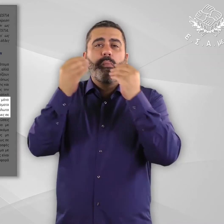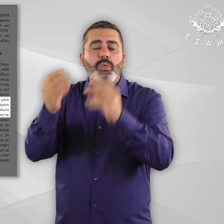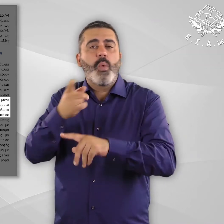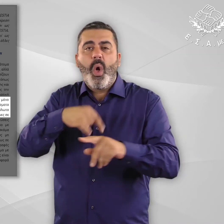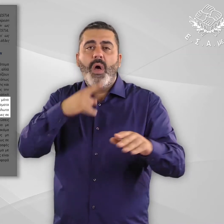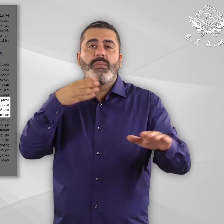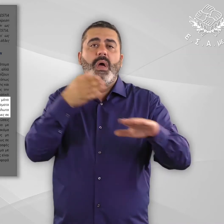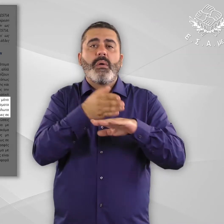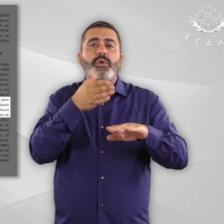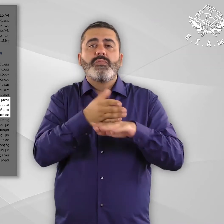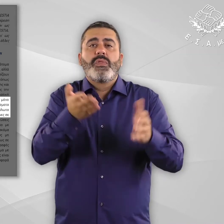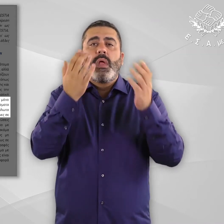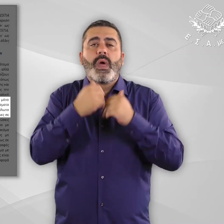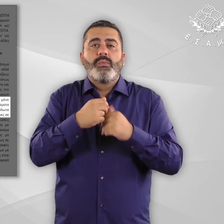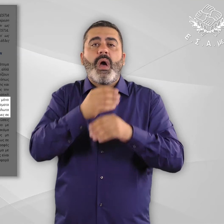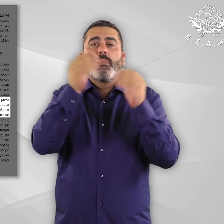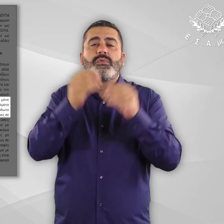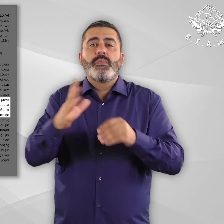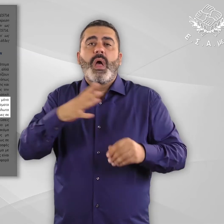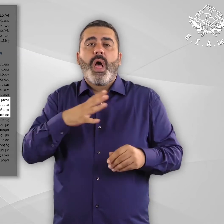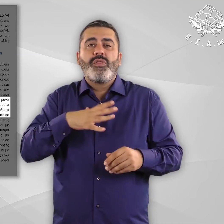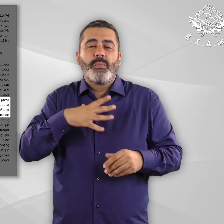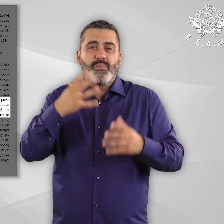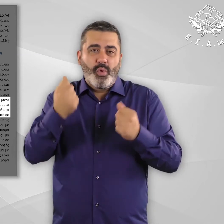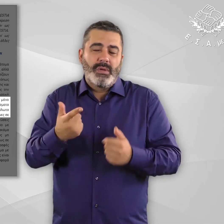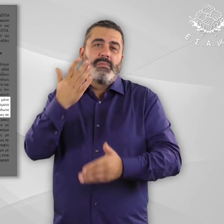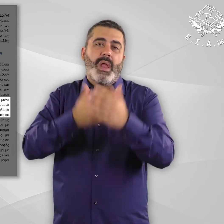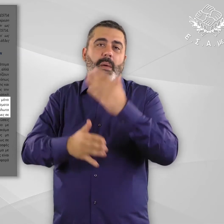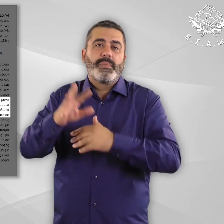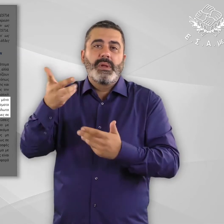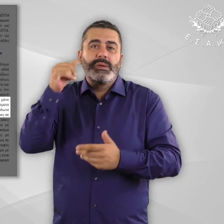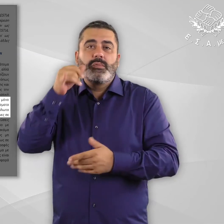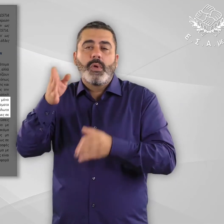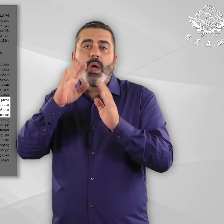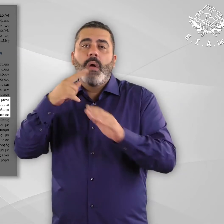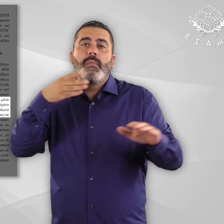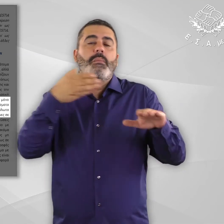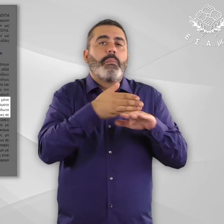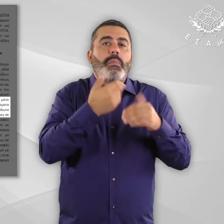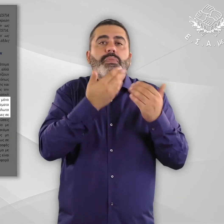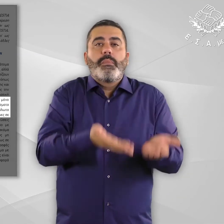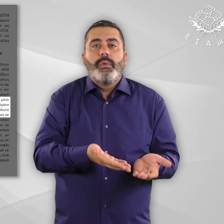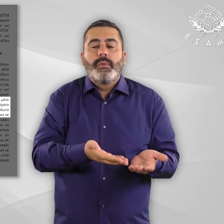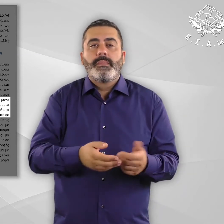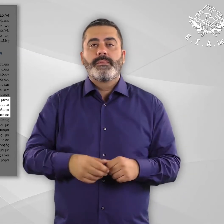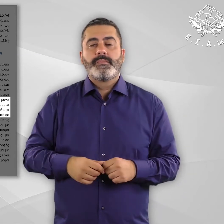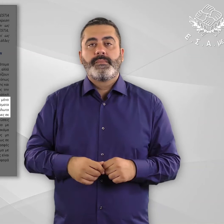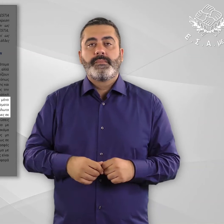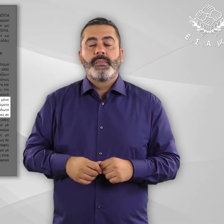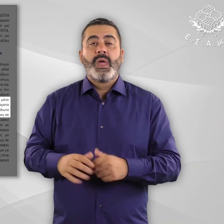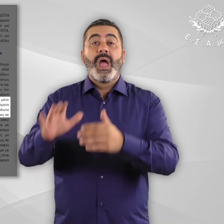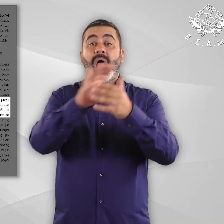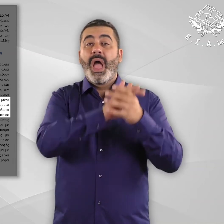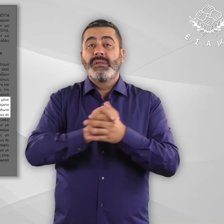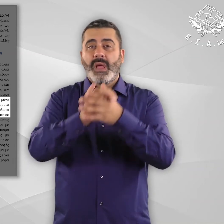αλλά και τα διαμερίσματα και λοιπές ταγαστικές δομές που απευθύνονται σε ευάλωτα άτομα, οι οποίες, σε σημαντικό ποσοστό,